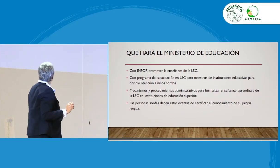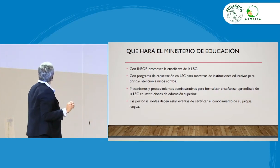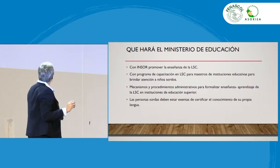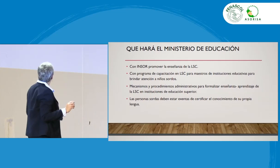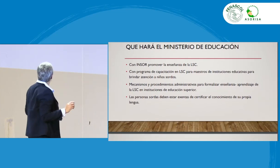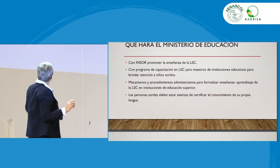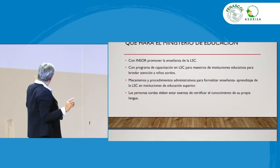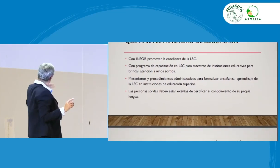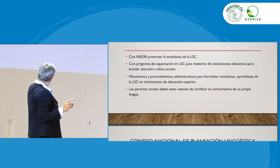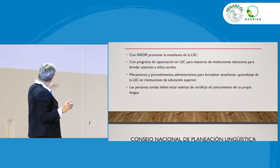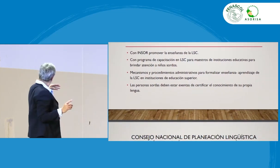la siguiente, la siguiente,